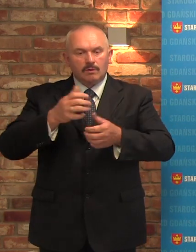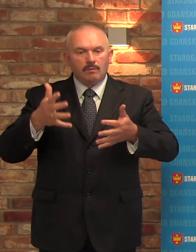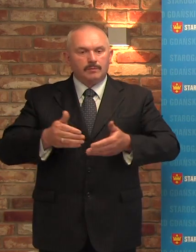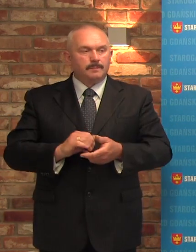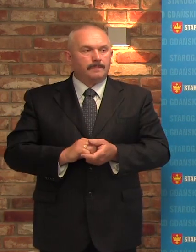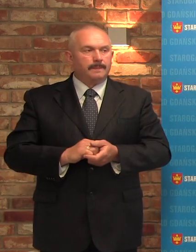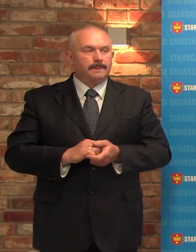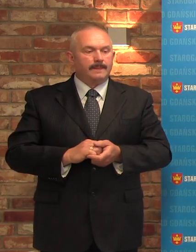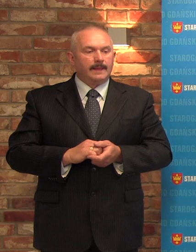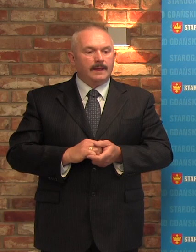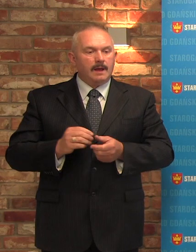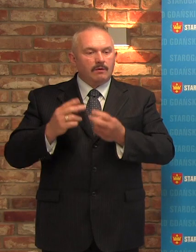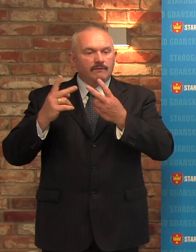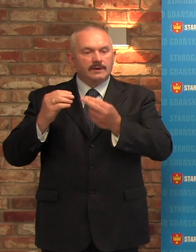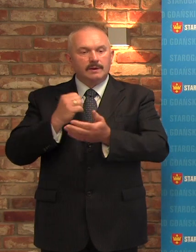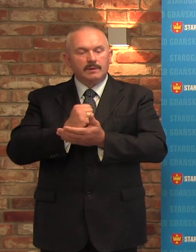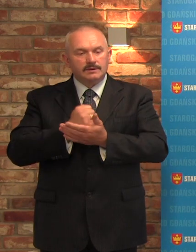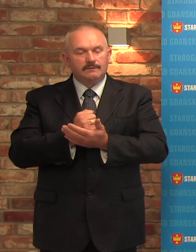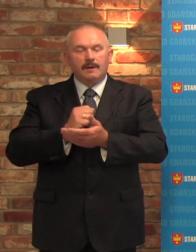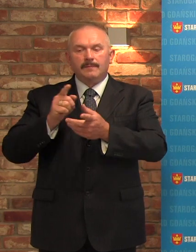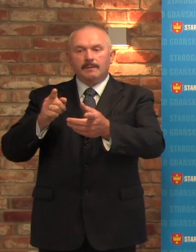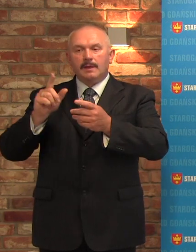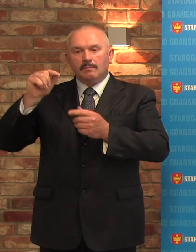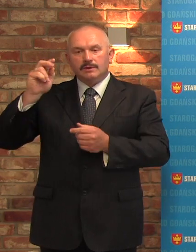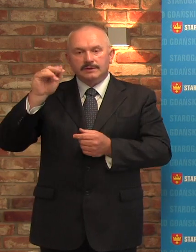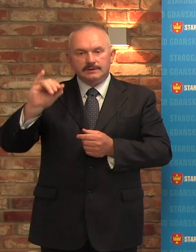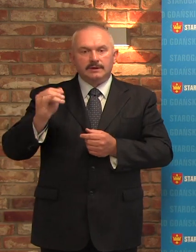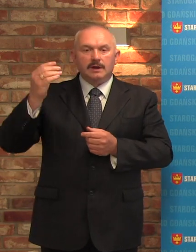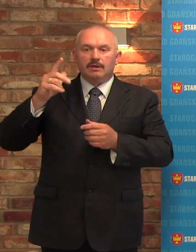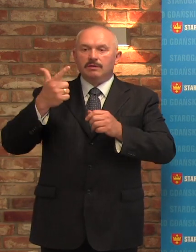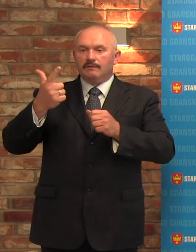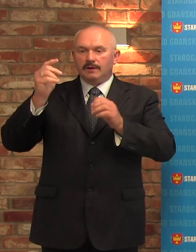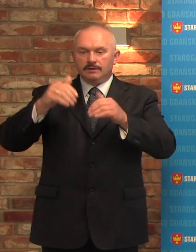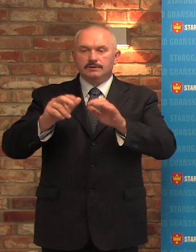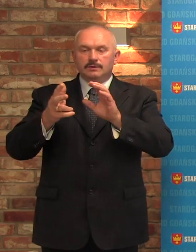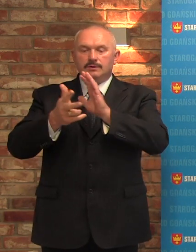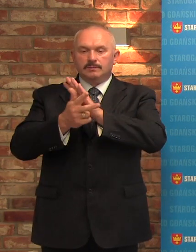konferencji prasowej pana Kacpra Płażyńskiego z lipca 2018 roku.